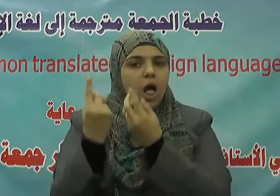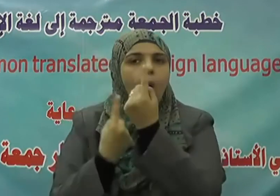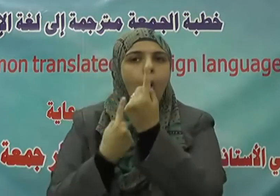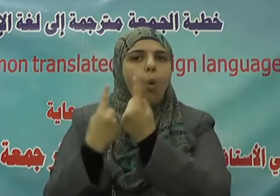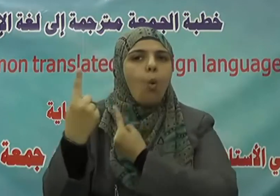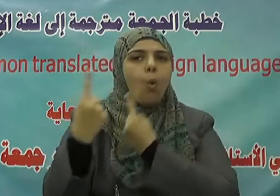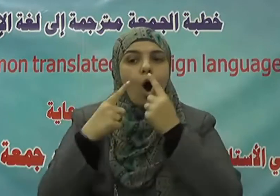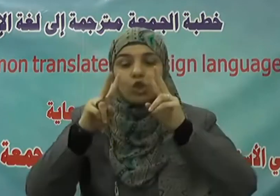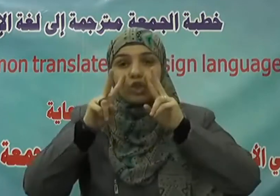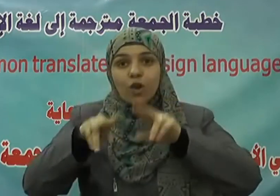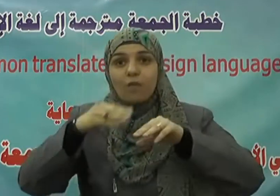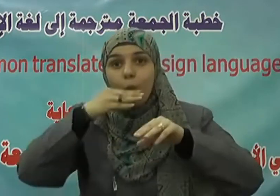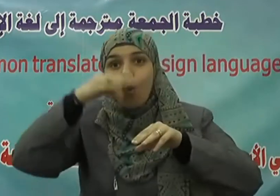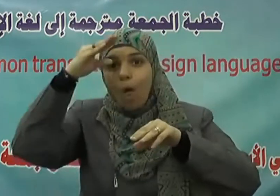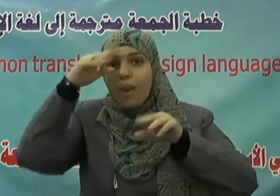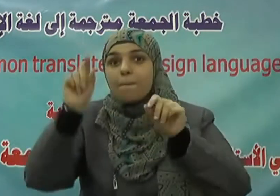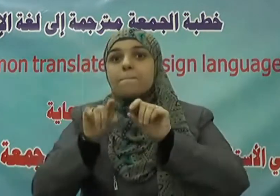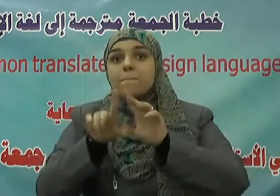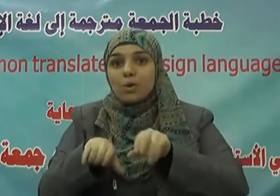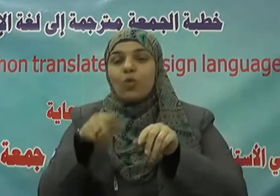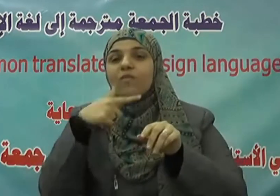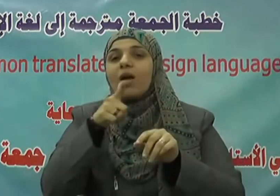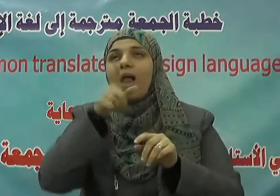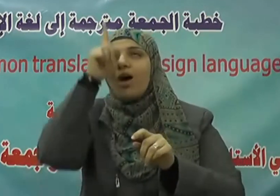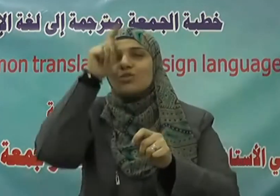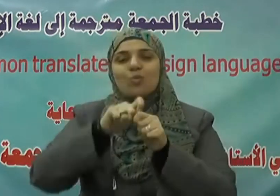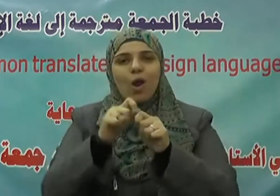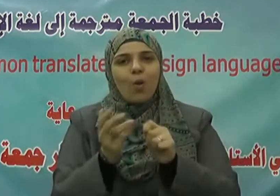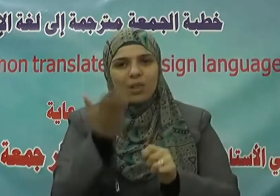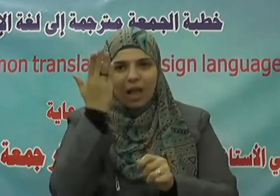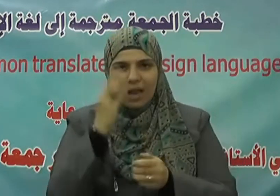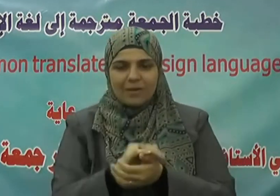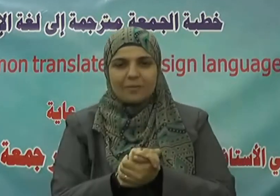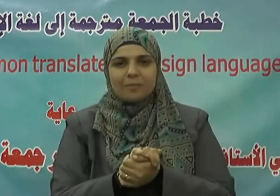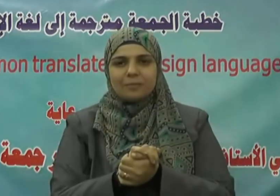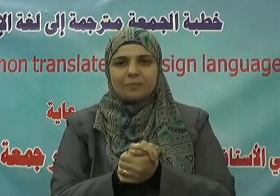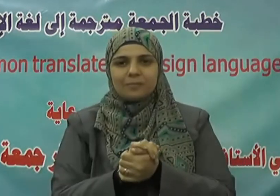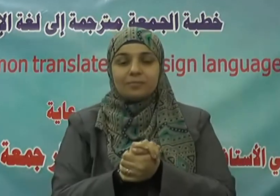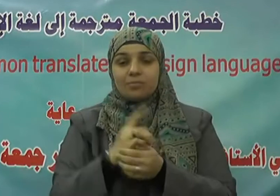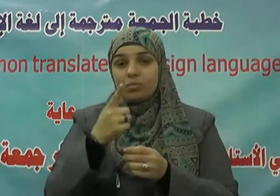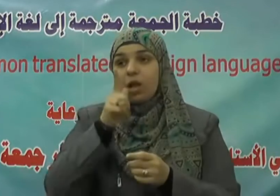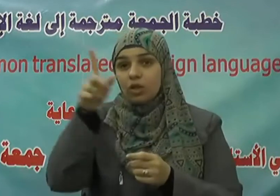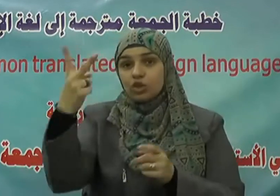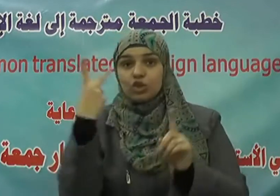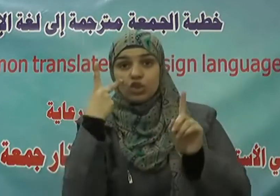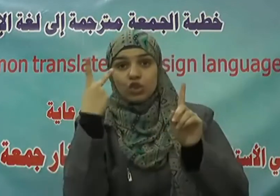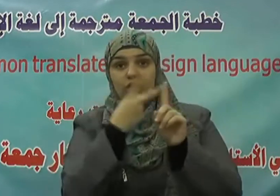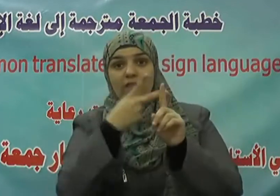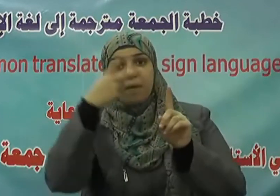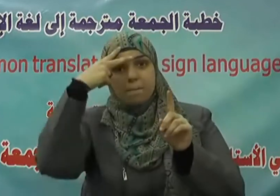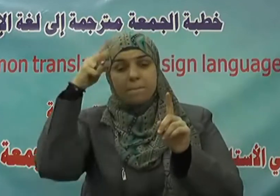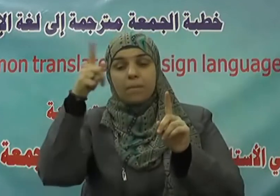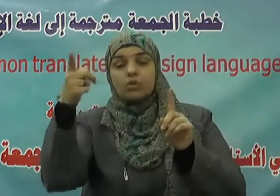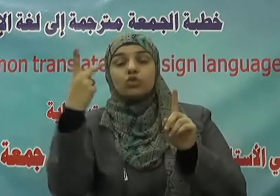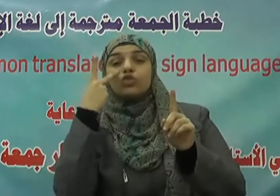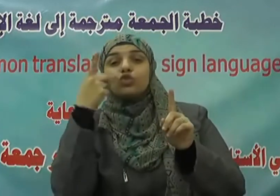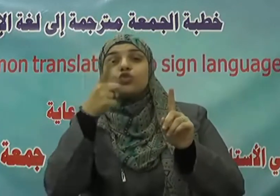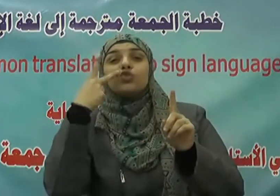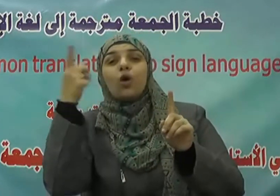القرآن الكريم في قوله تعالى ألم تر إلى الذي حاج